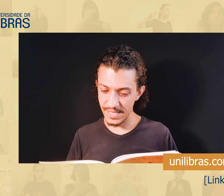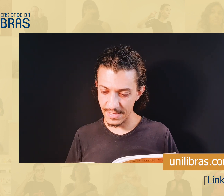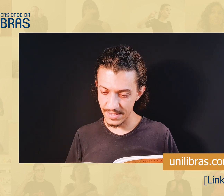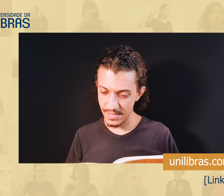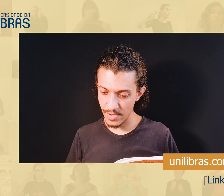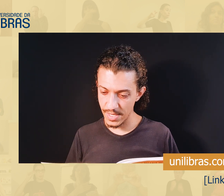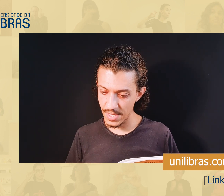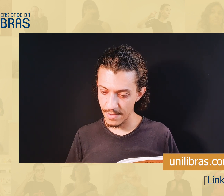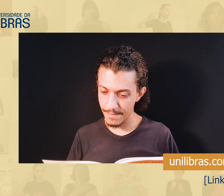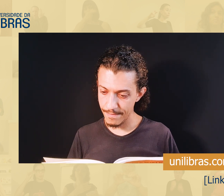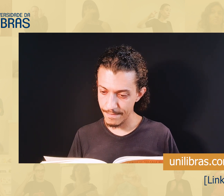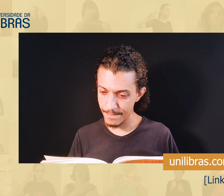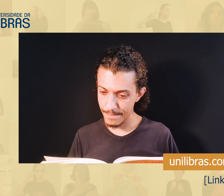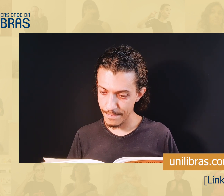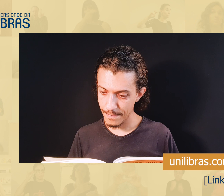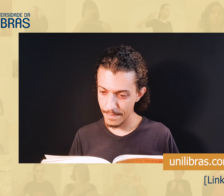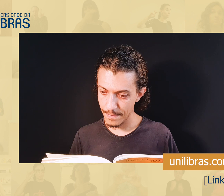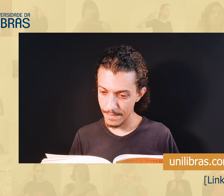Vou ver se elas estão aqui.